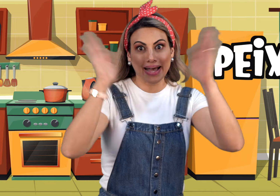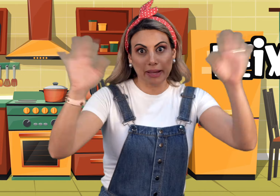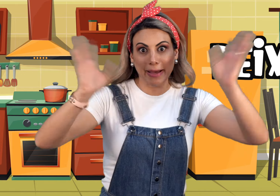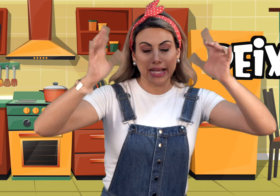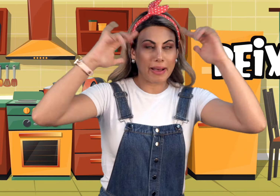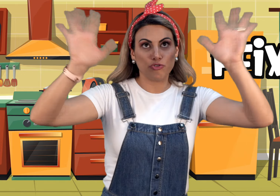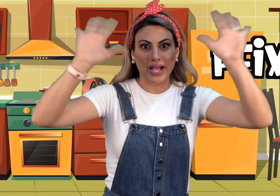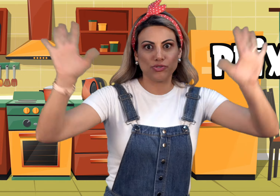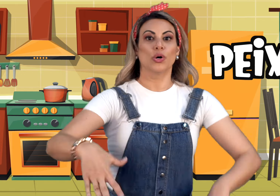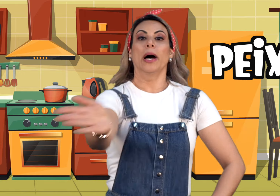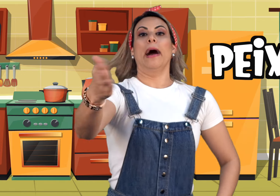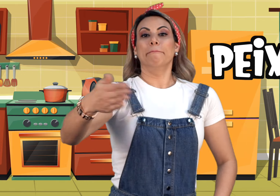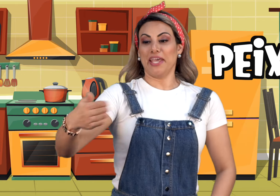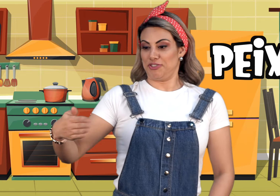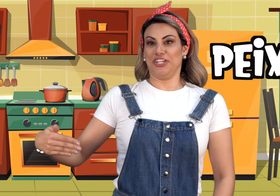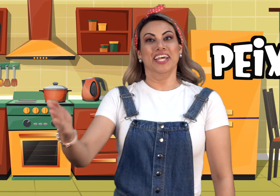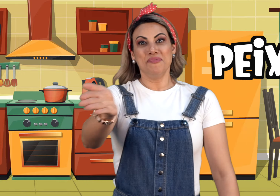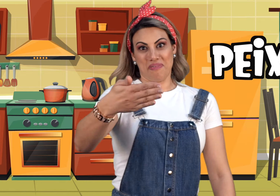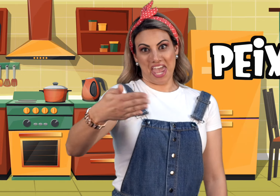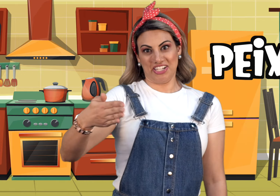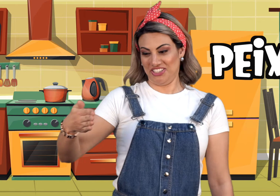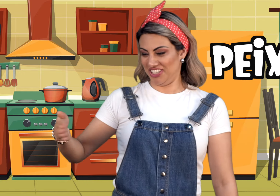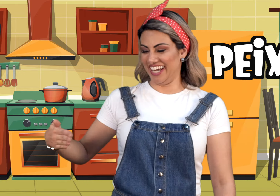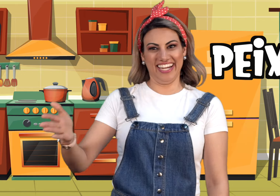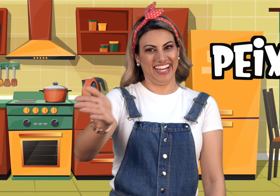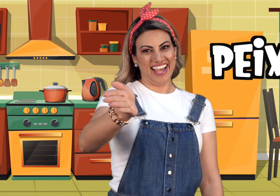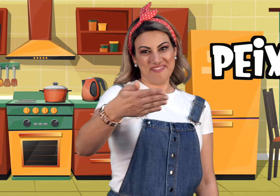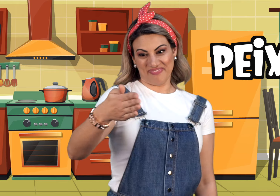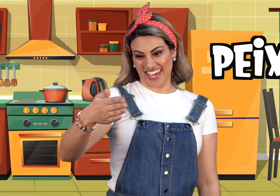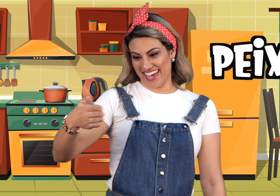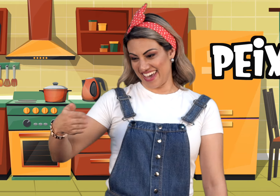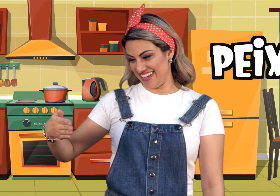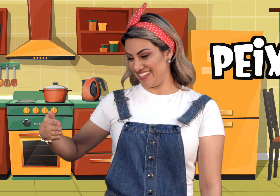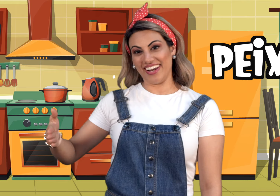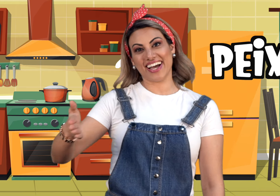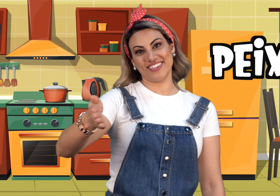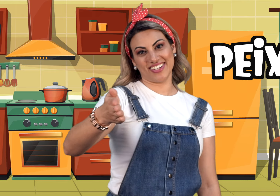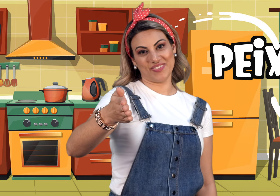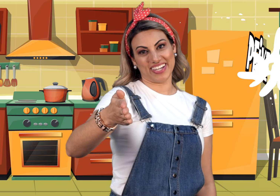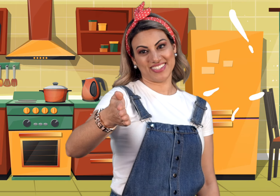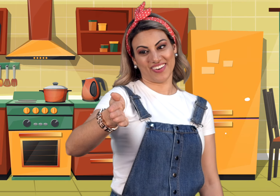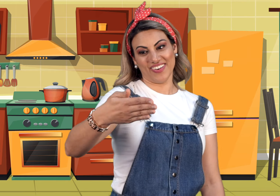Apaca, apaca, apaca. Peixe. Peixe. Peixe. Olha a caldinha do peixe, ó.